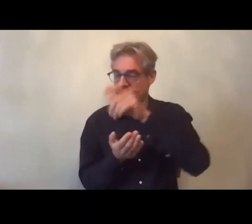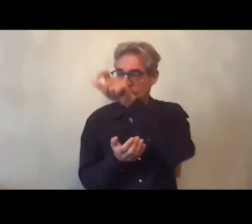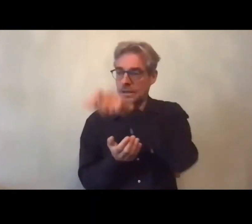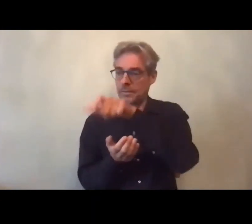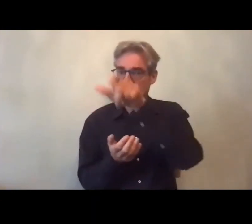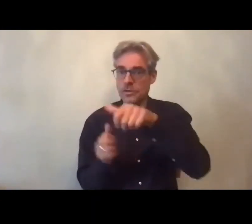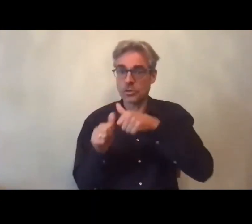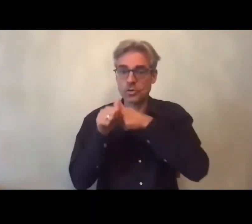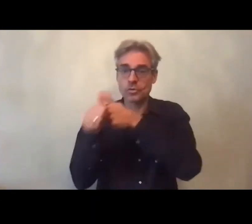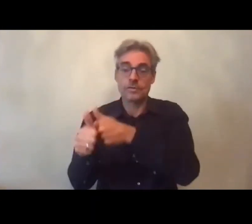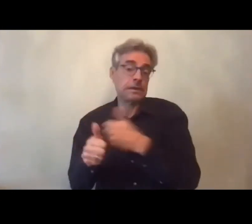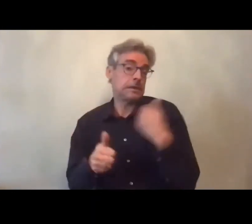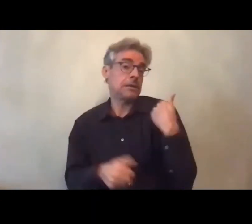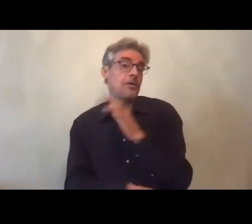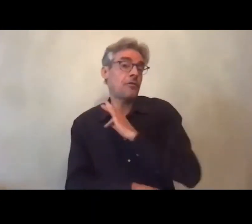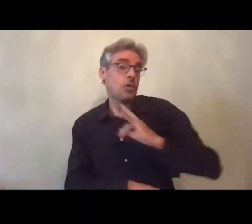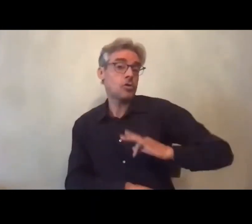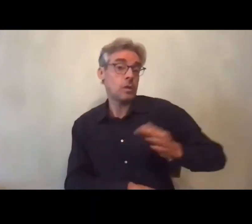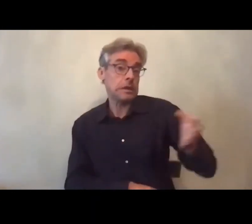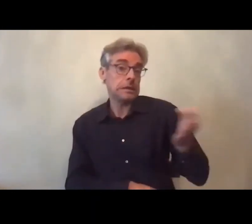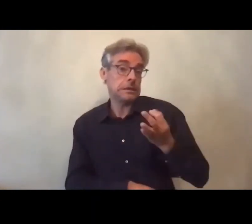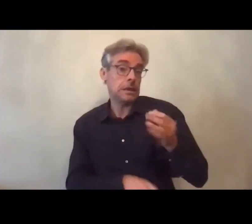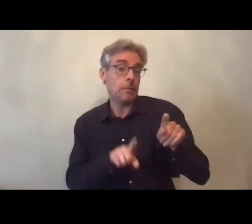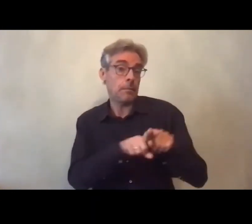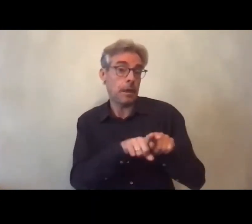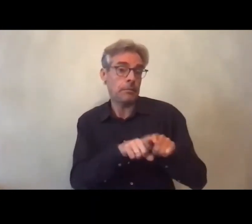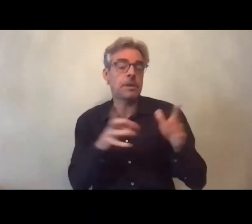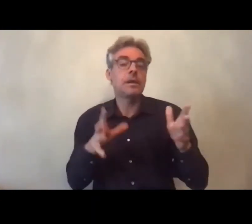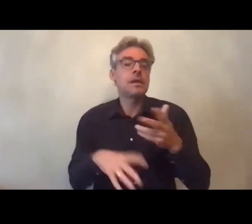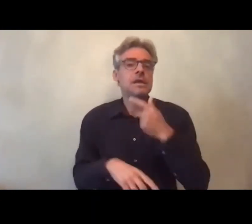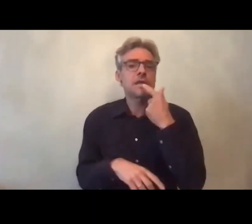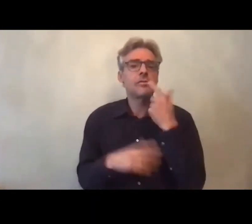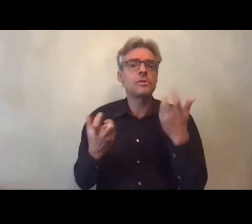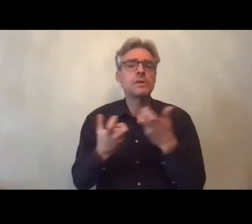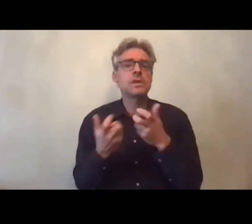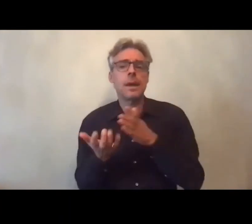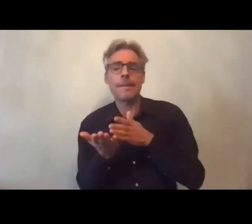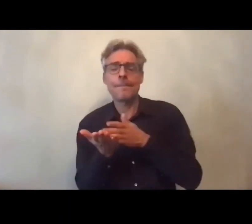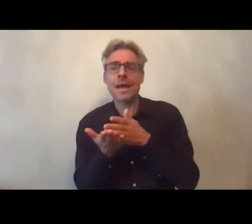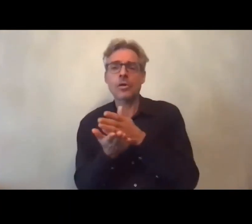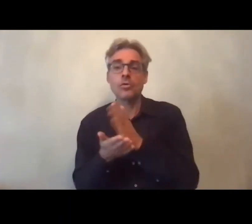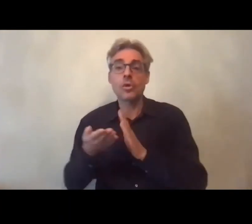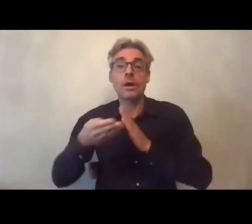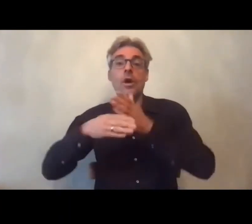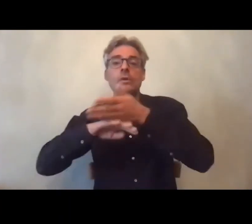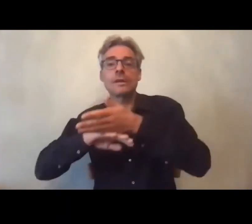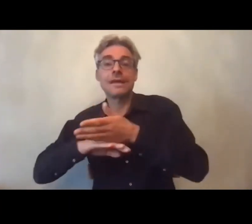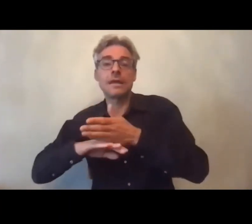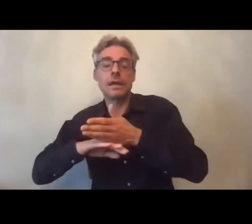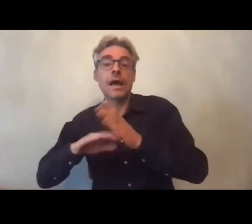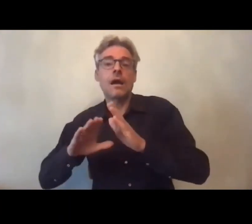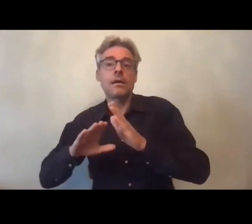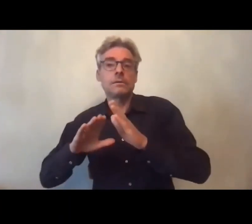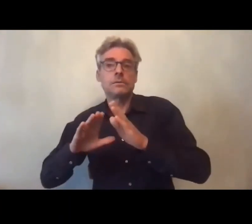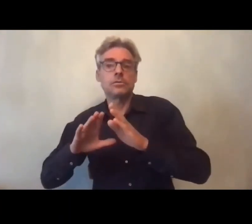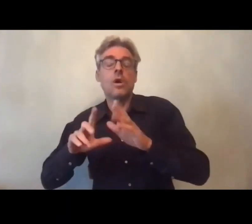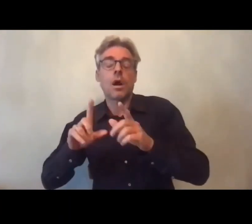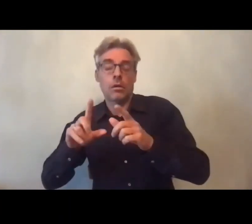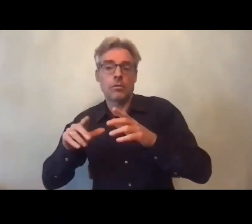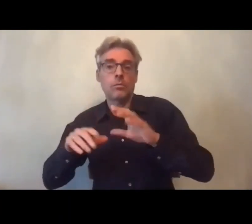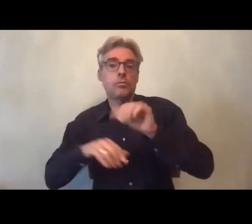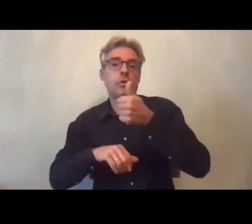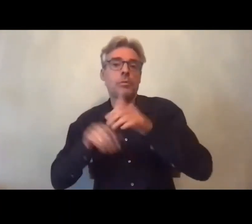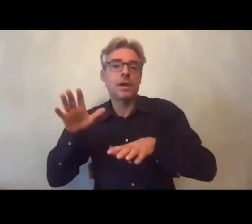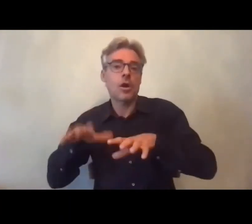insistait François tout à l'heure effectivement l'entrée par les parcours est un prisme extrêmement pertinent pour